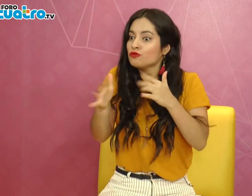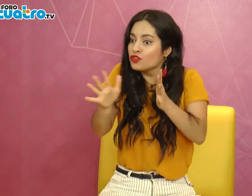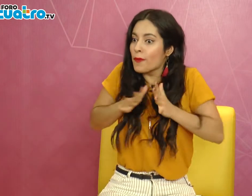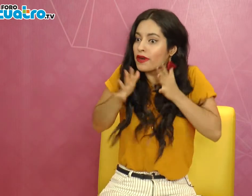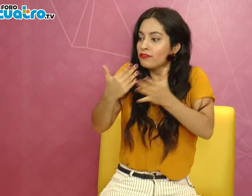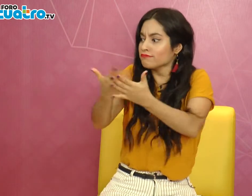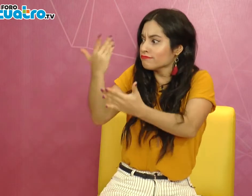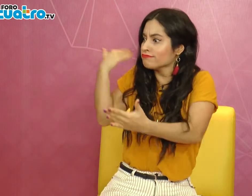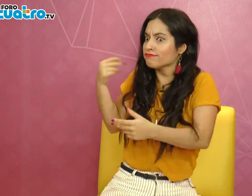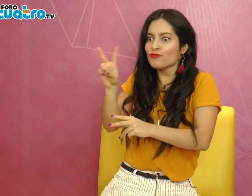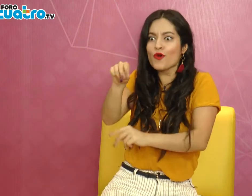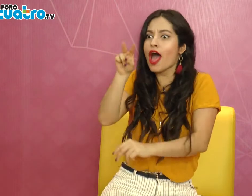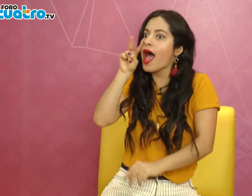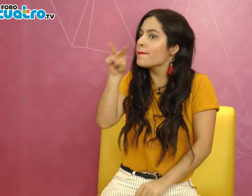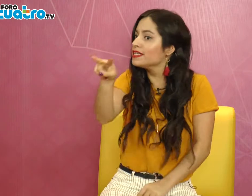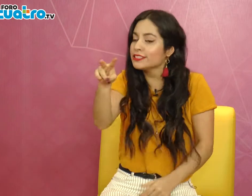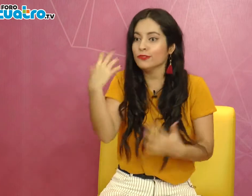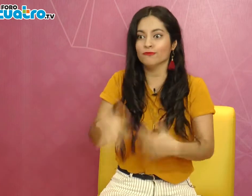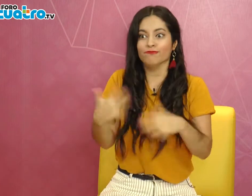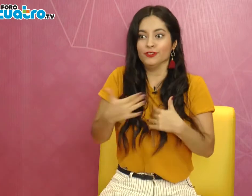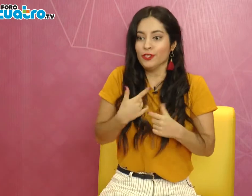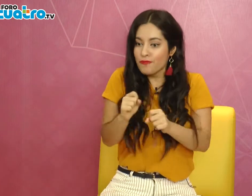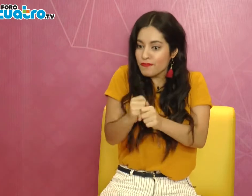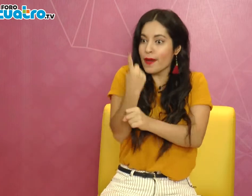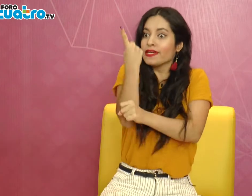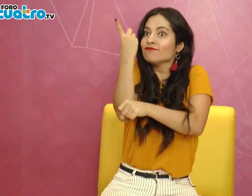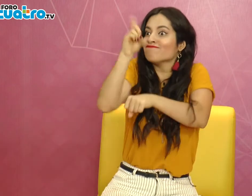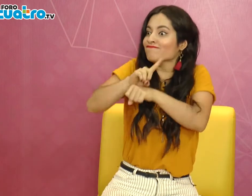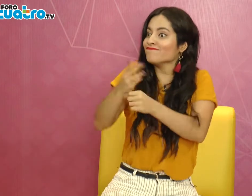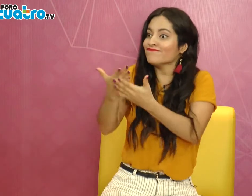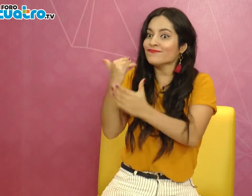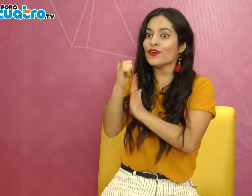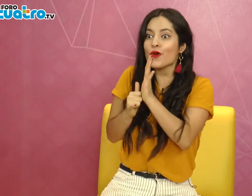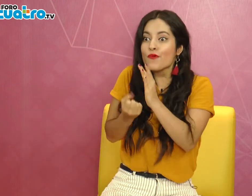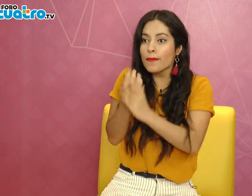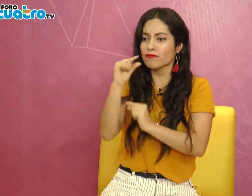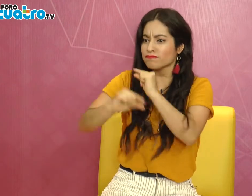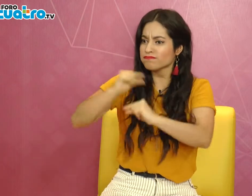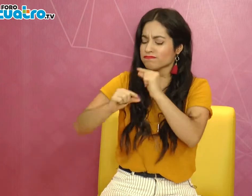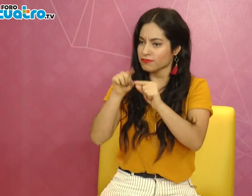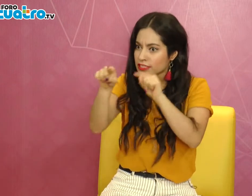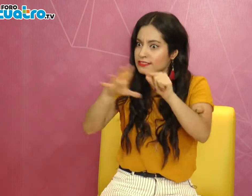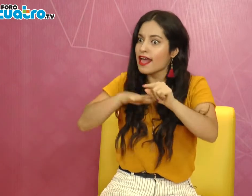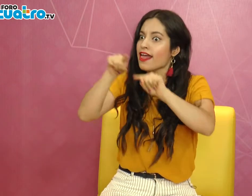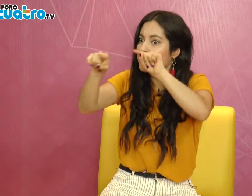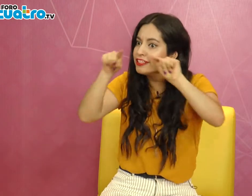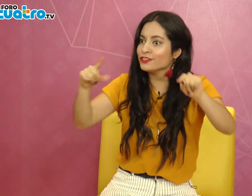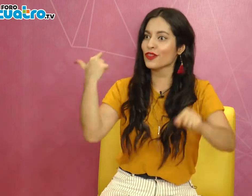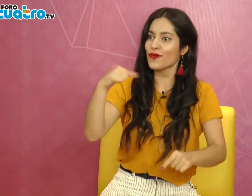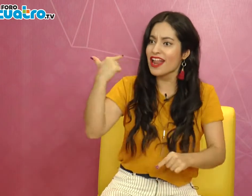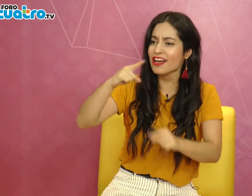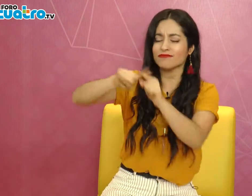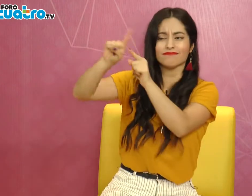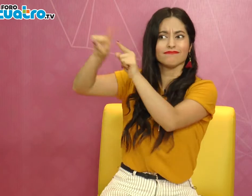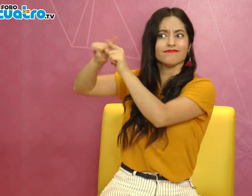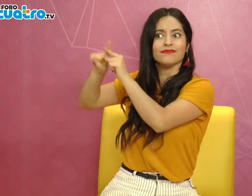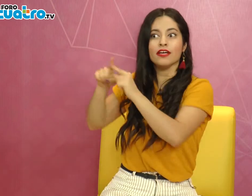Soy muy agradecida por este impacto que ha tenido mi canal de YouTube. Yo la verdad nunca creí que